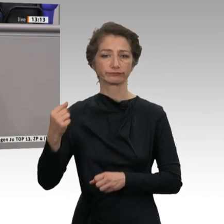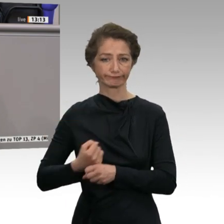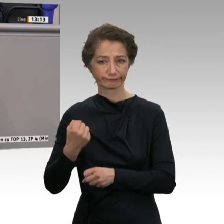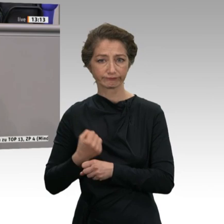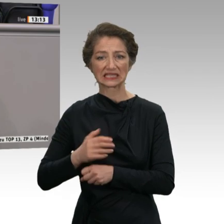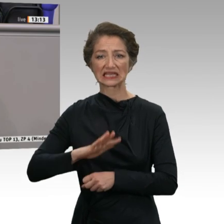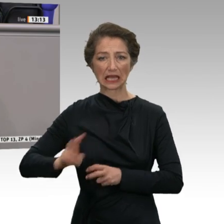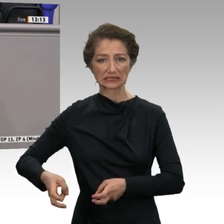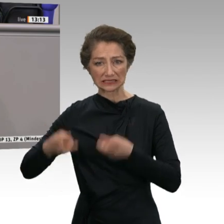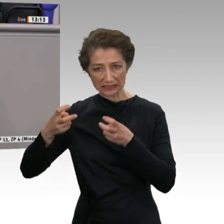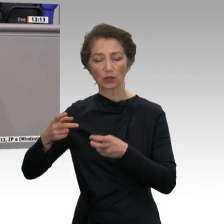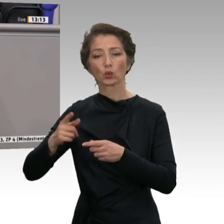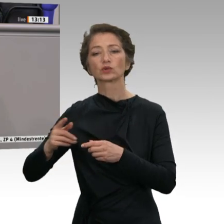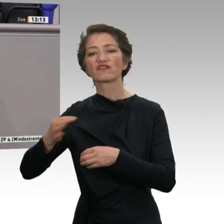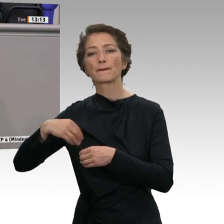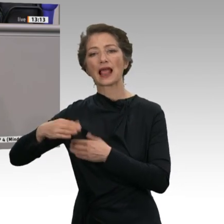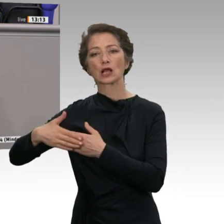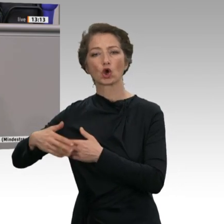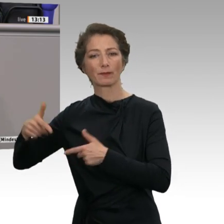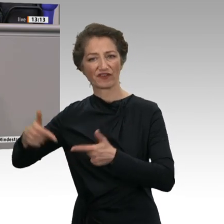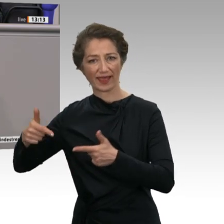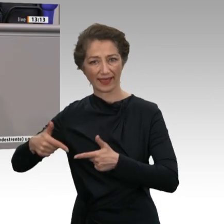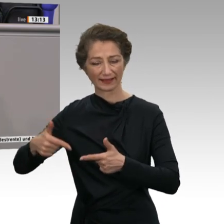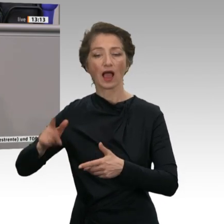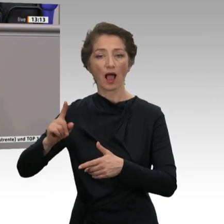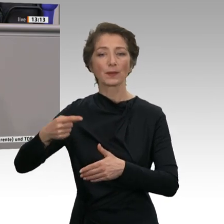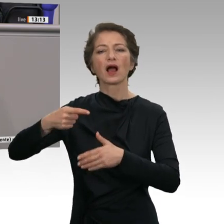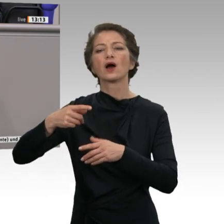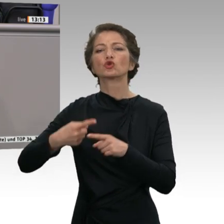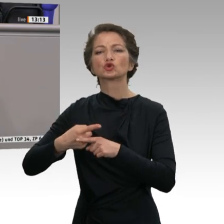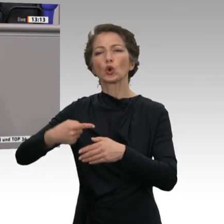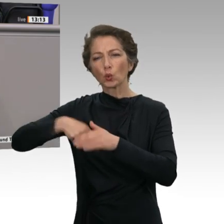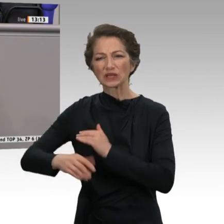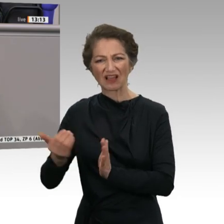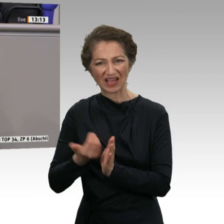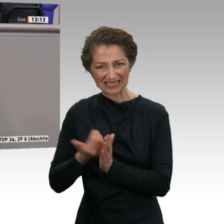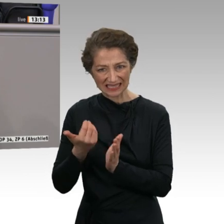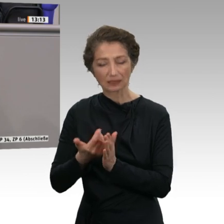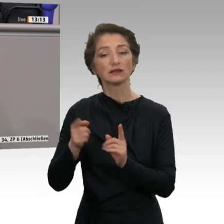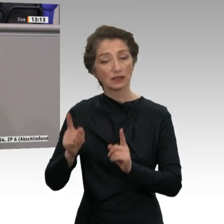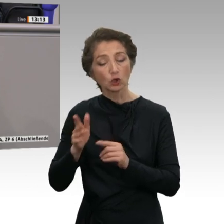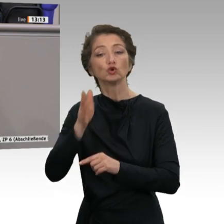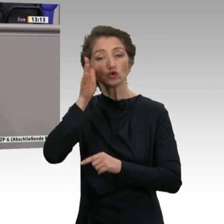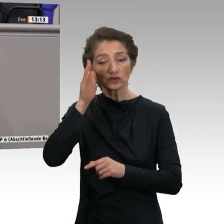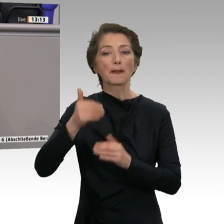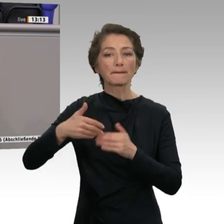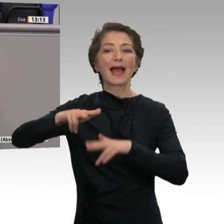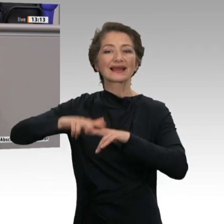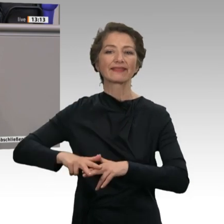und Angehörige gepflegt, aber nur unterdurchschnittlich Verdienste erzielt hat, künftig von einer höheren Rente profitieren soll.